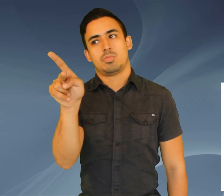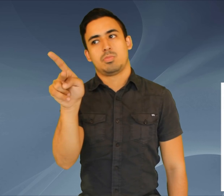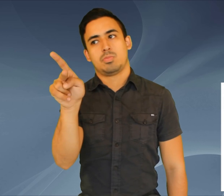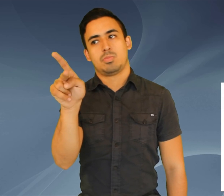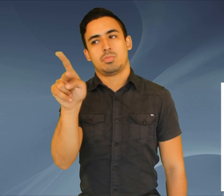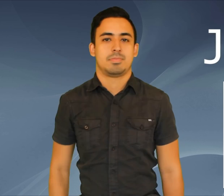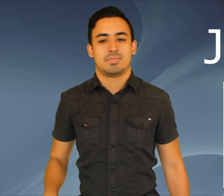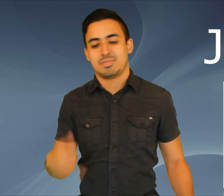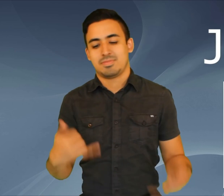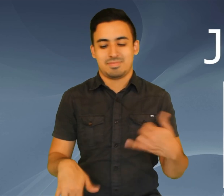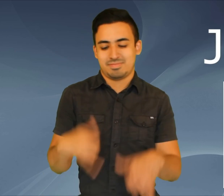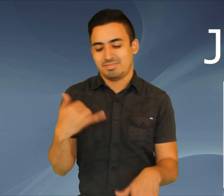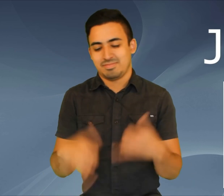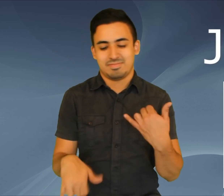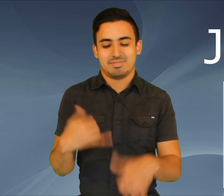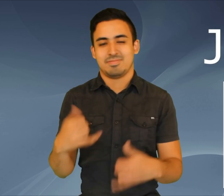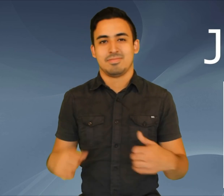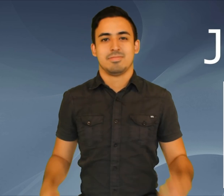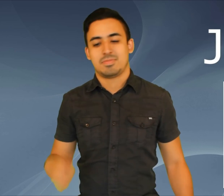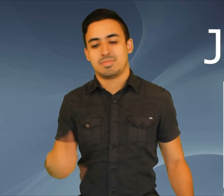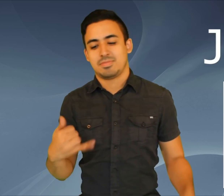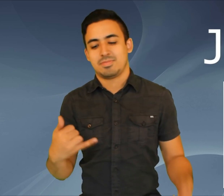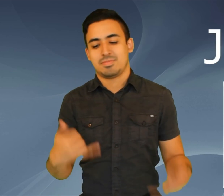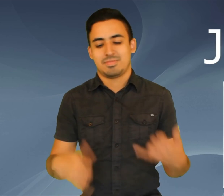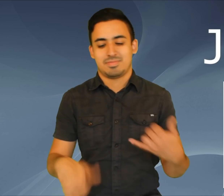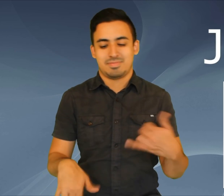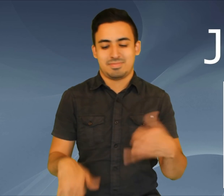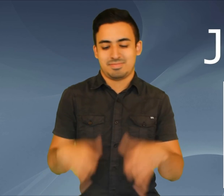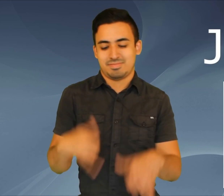Jugar, jugar